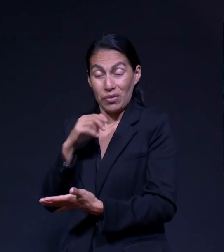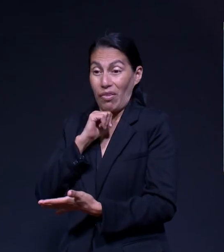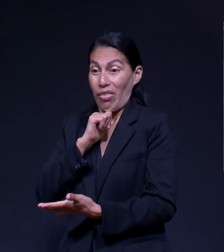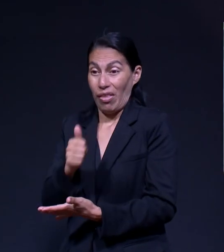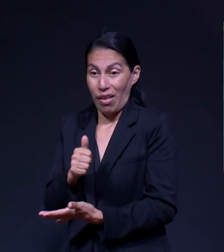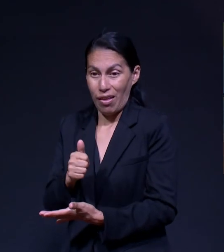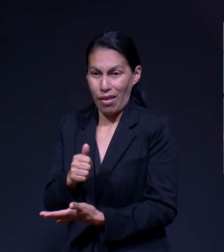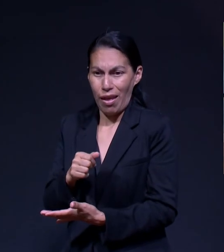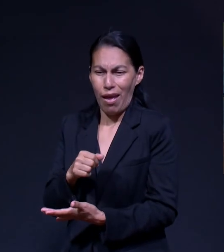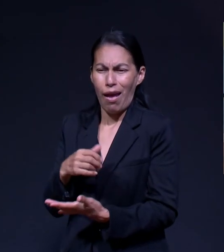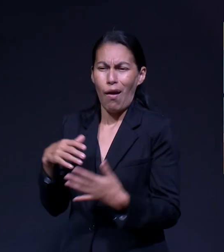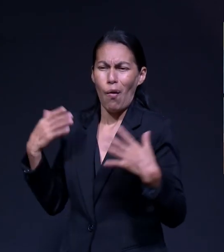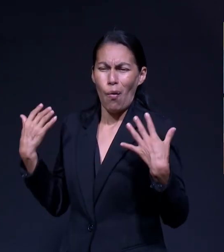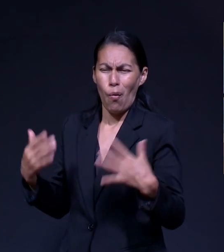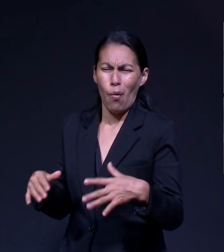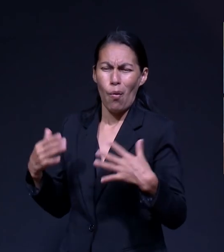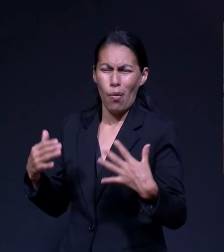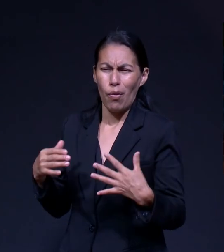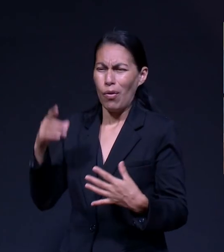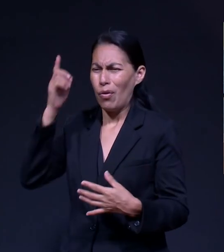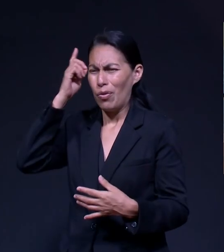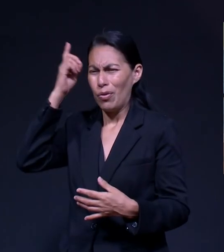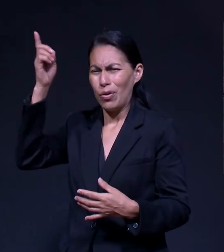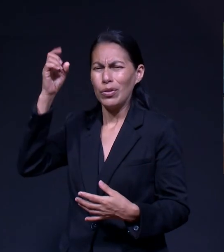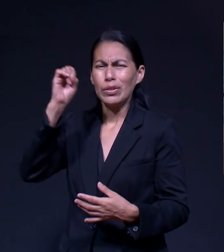Exactamente Dios Es Innovador